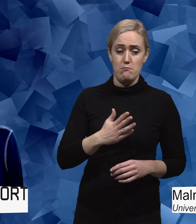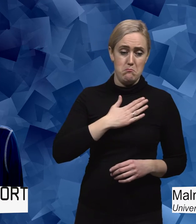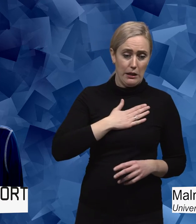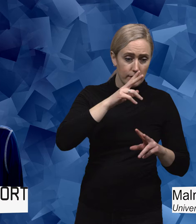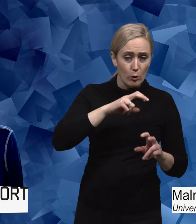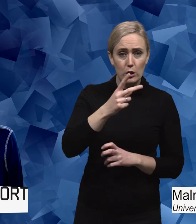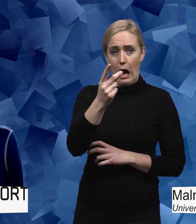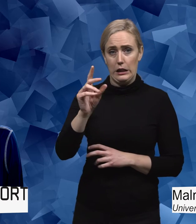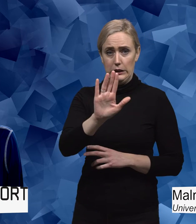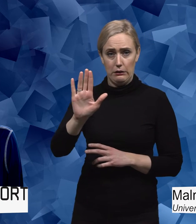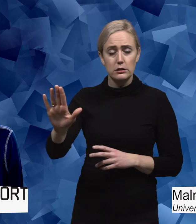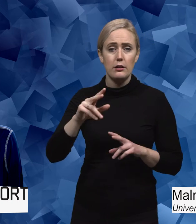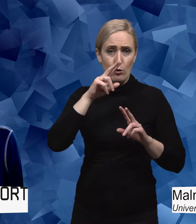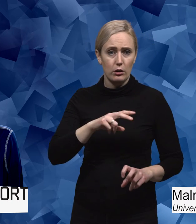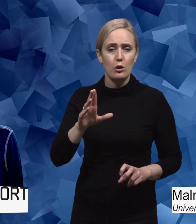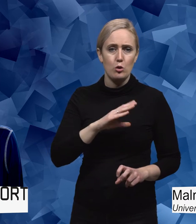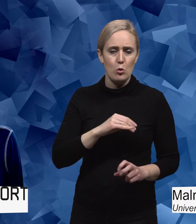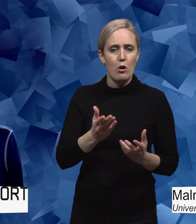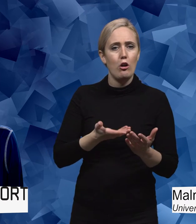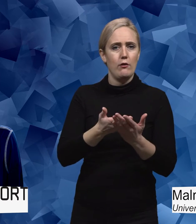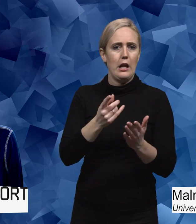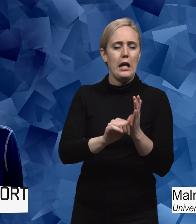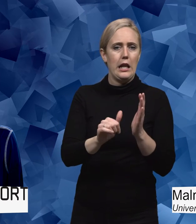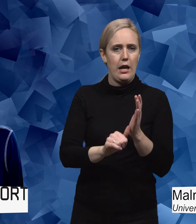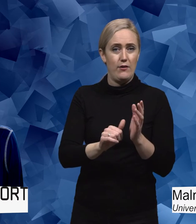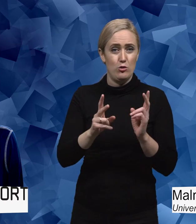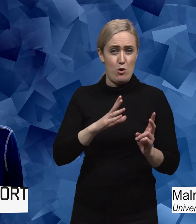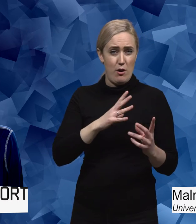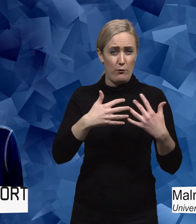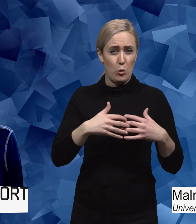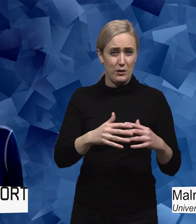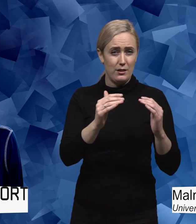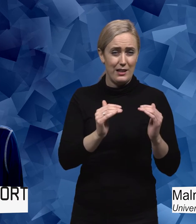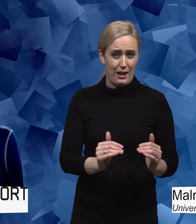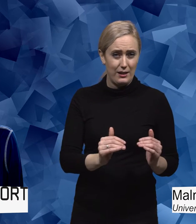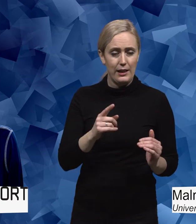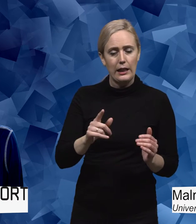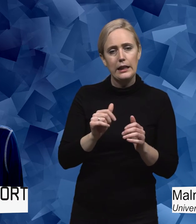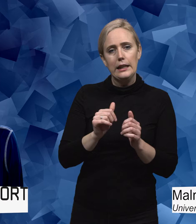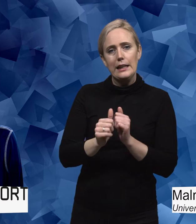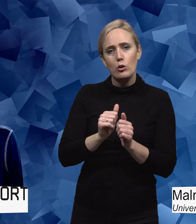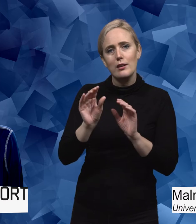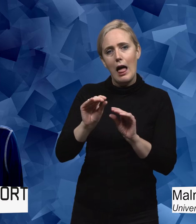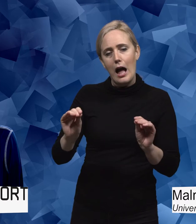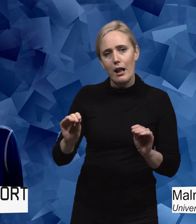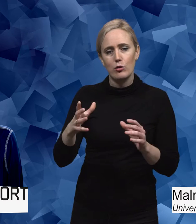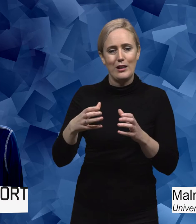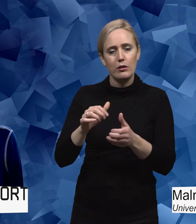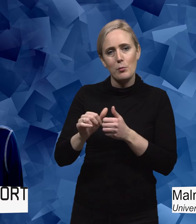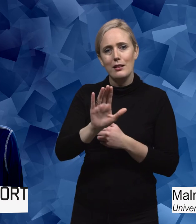forskning så lyfter eleverna med funktionsnedsättning just att idrottslärarens och klasskamraternas negativa attityder är något som